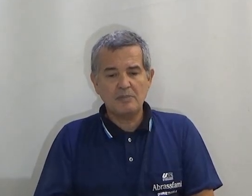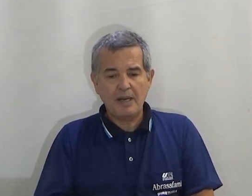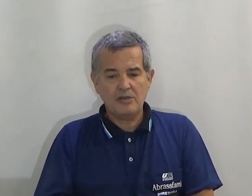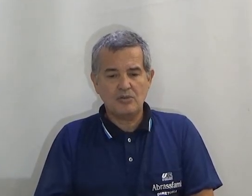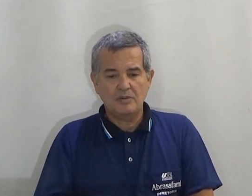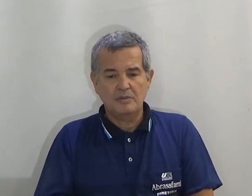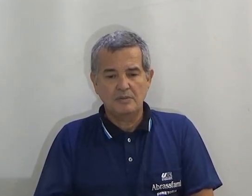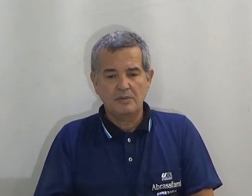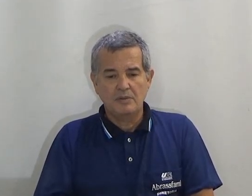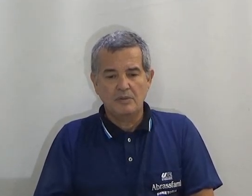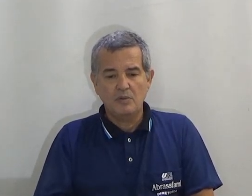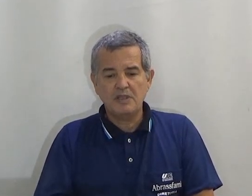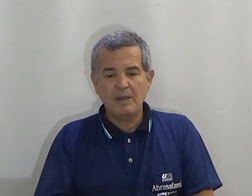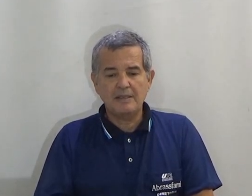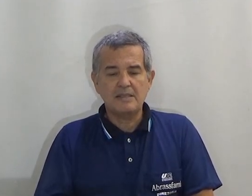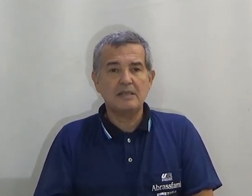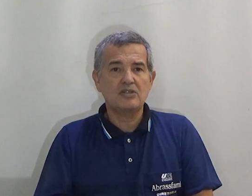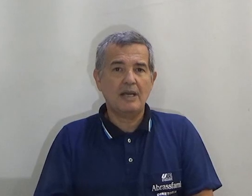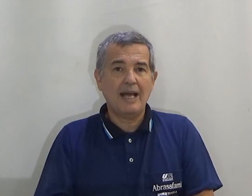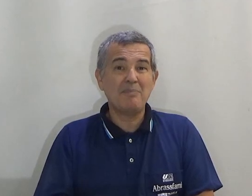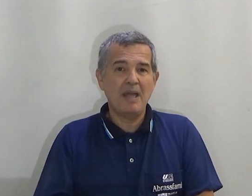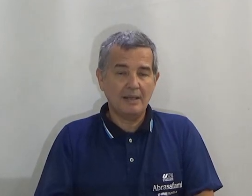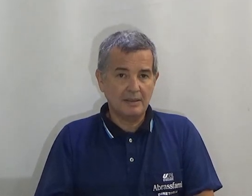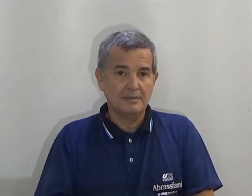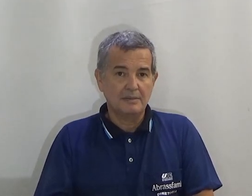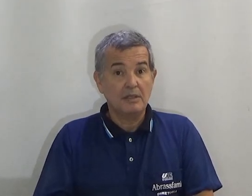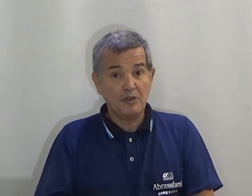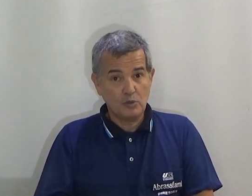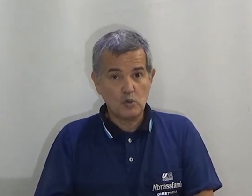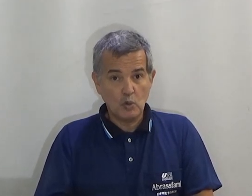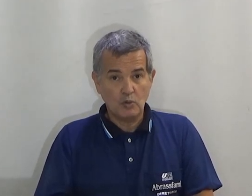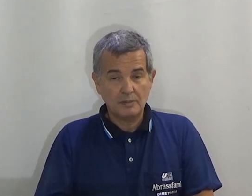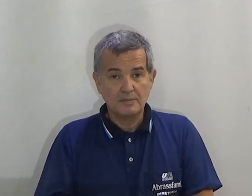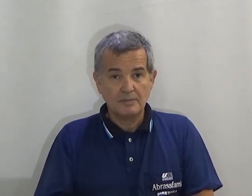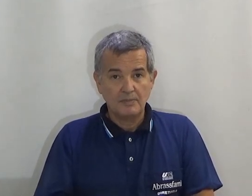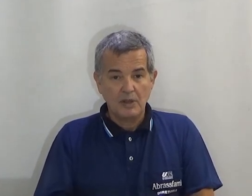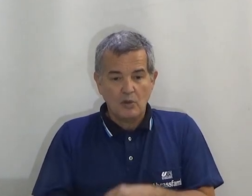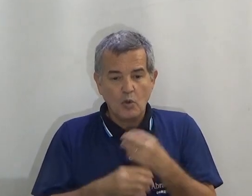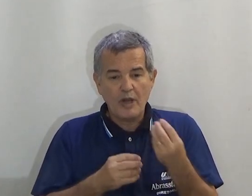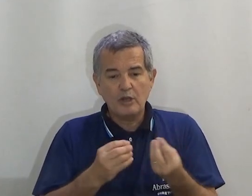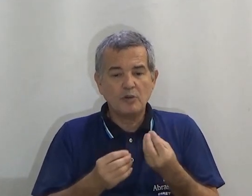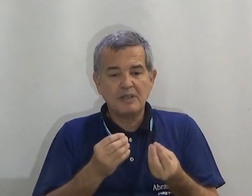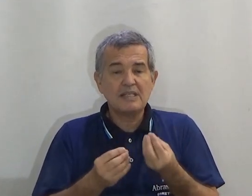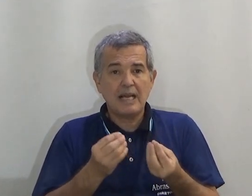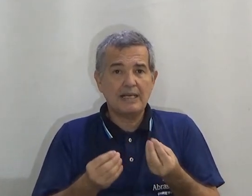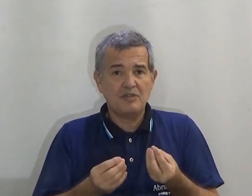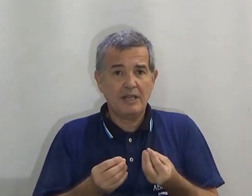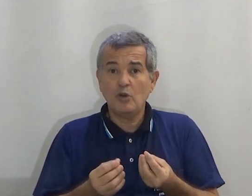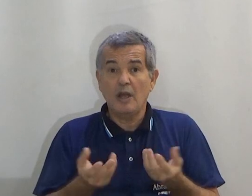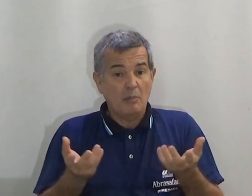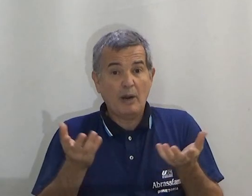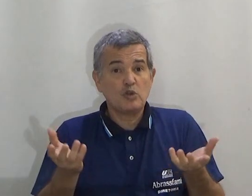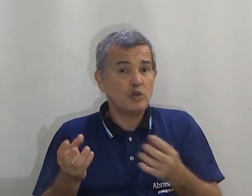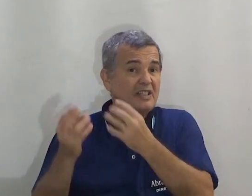tenho a imagem de baixo. Onde a melancia está aberta e feita o suco. Como é que eu vou utilizar o